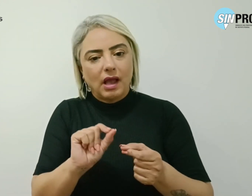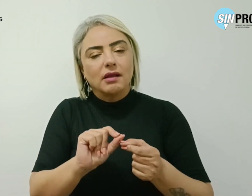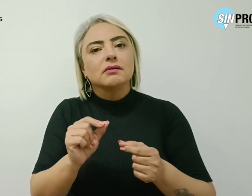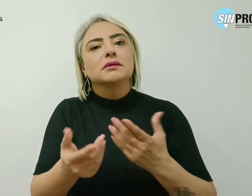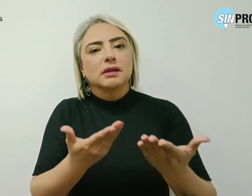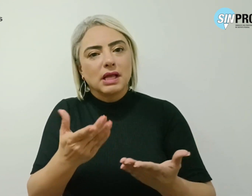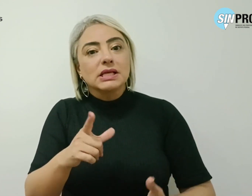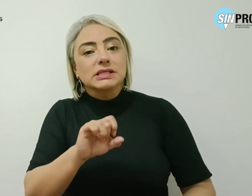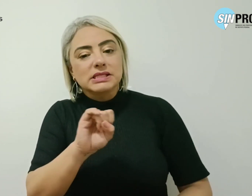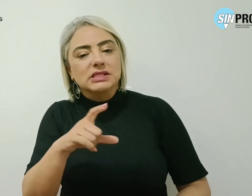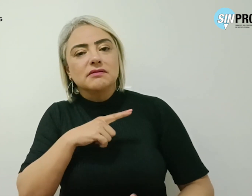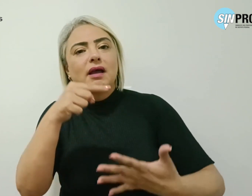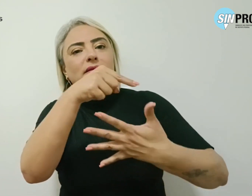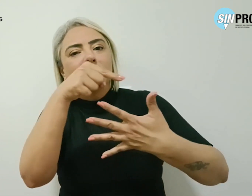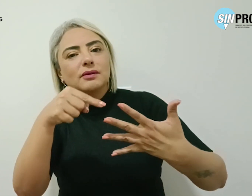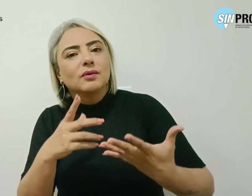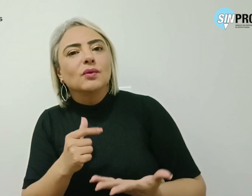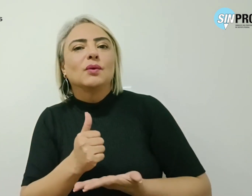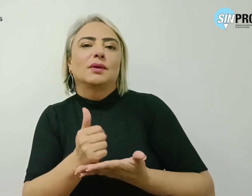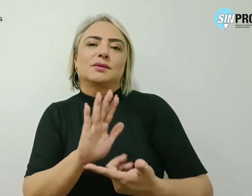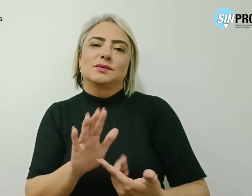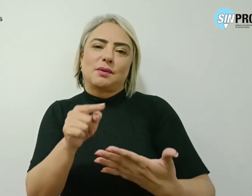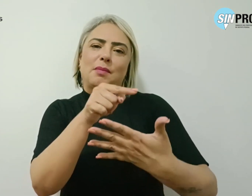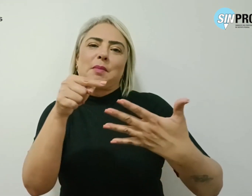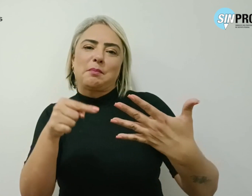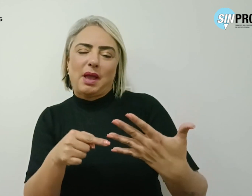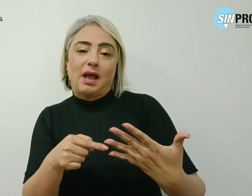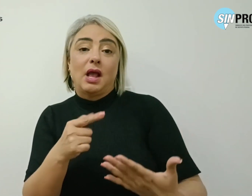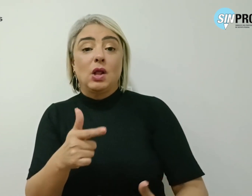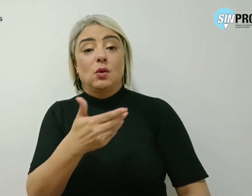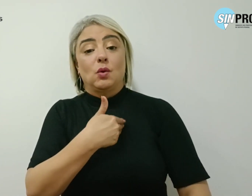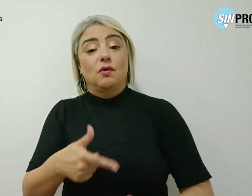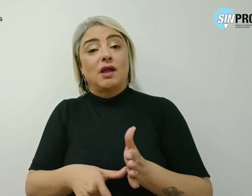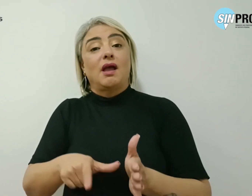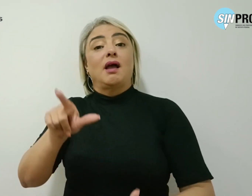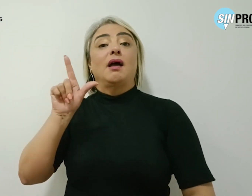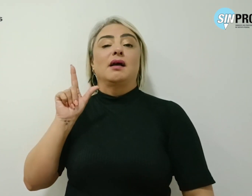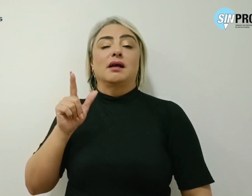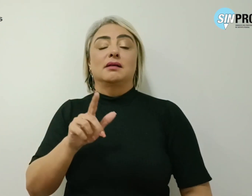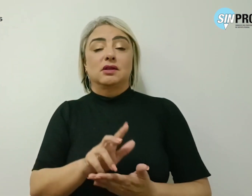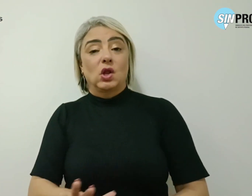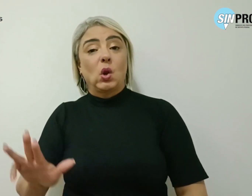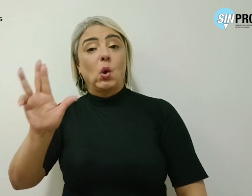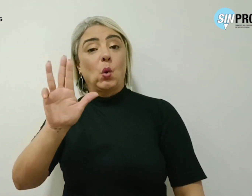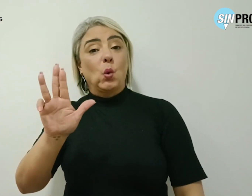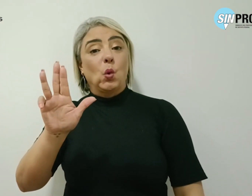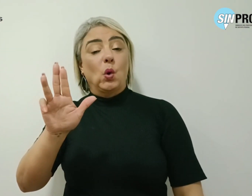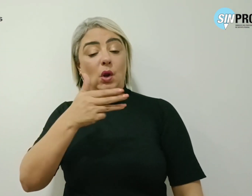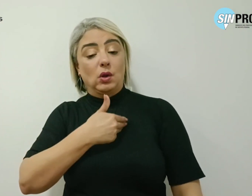tiverem todas as condições. Nos governos anteriores de Lula e nos governos Dilma